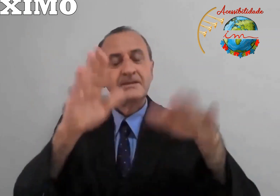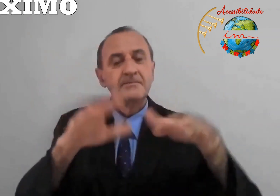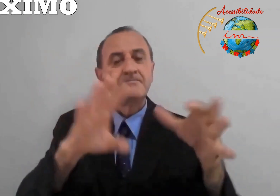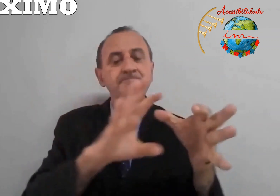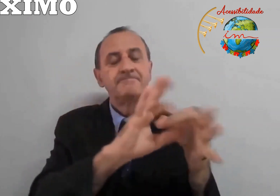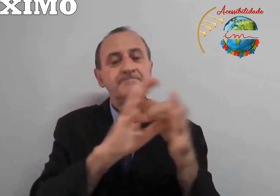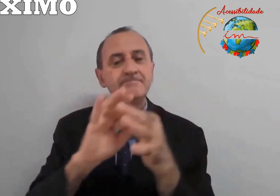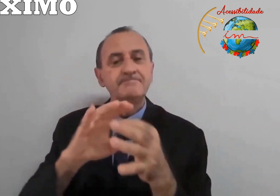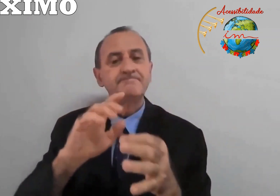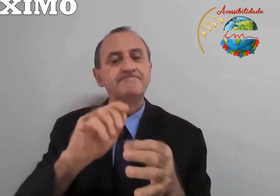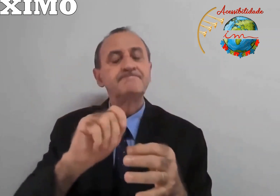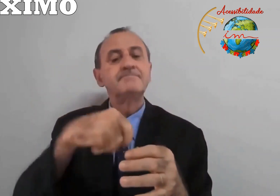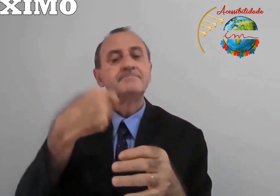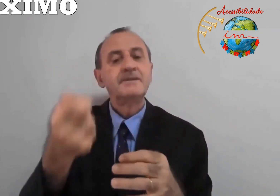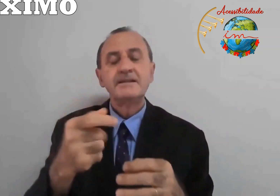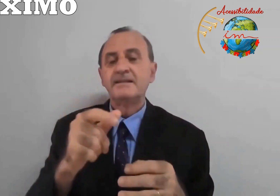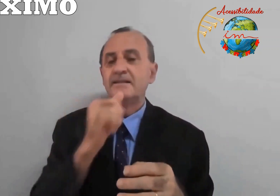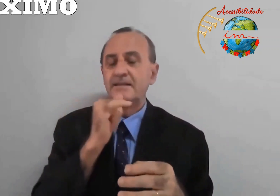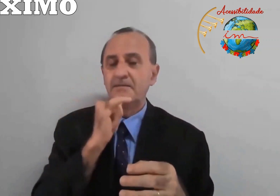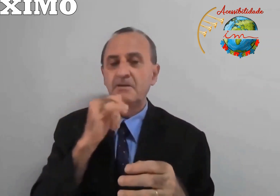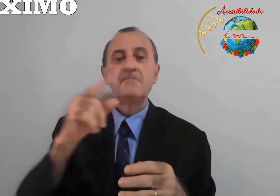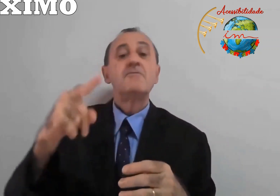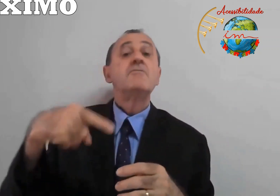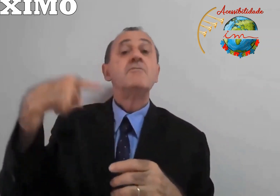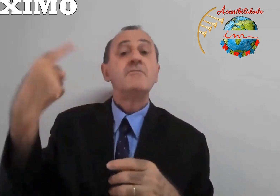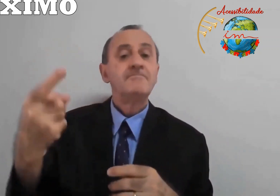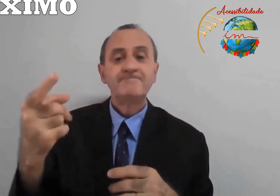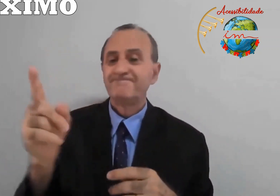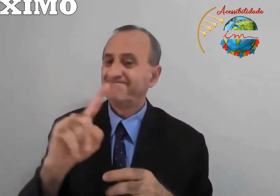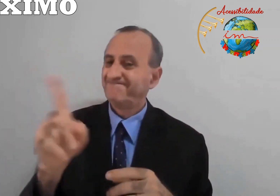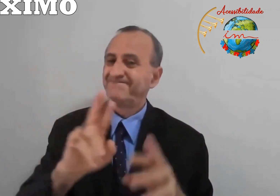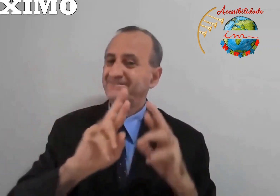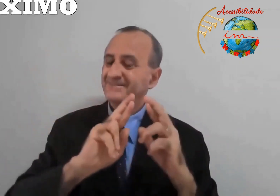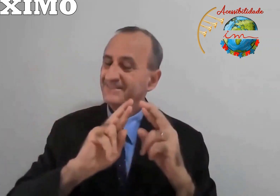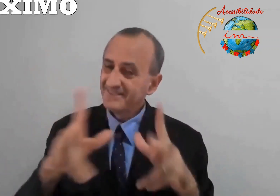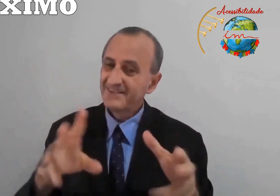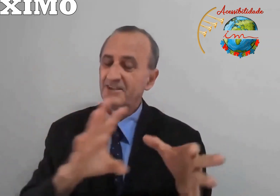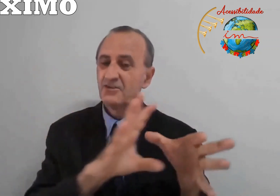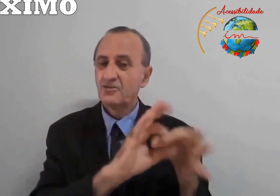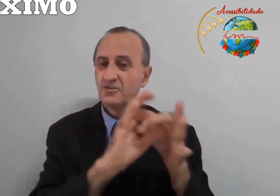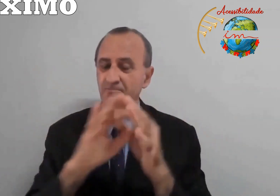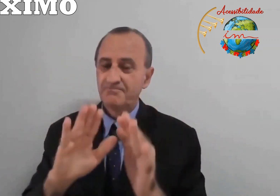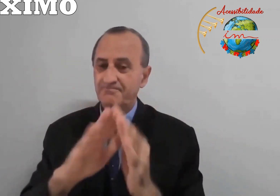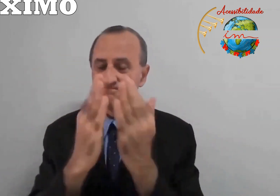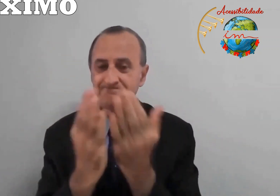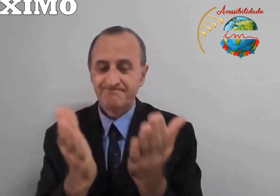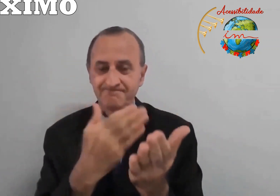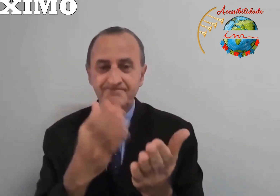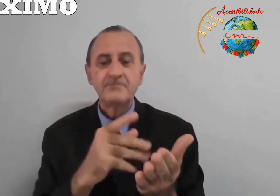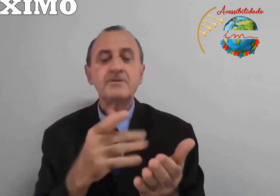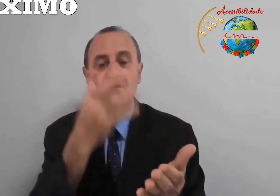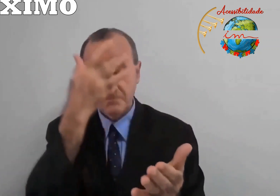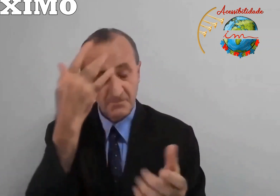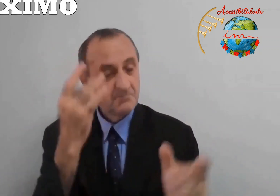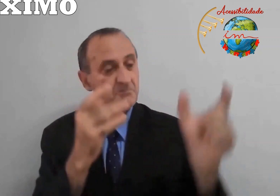E que há vários sinais, depende do contexto, próximo. Então, não é próximo nesse sentido. Próximo aqui,